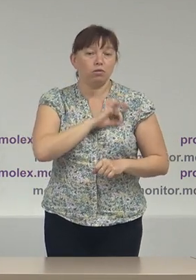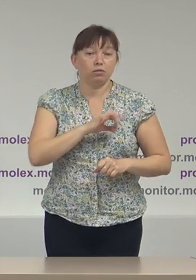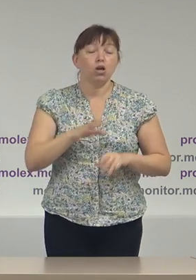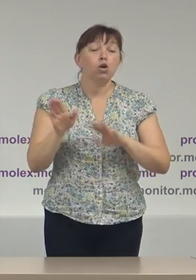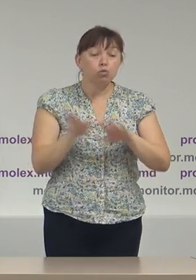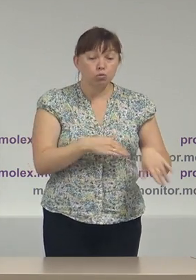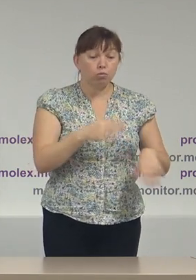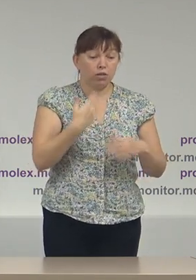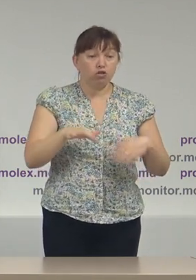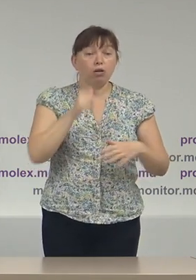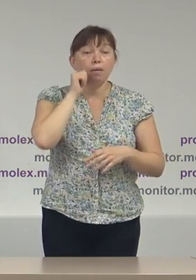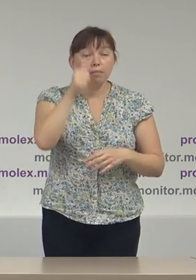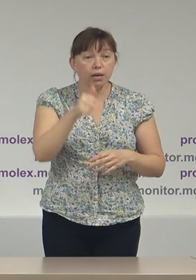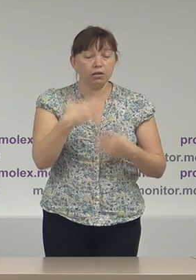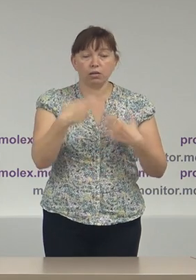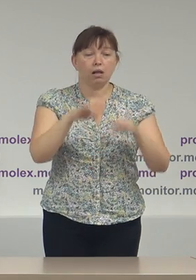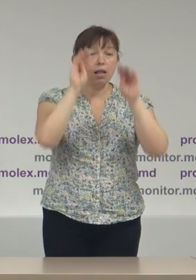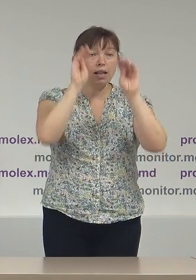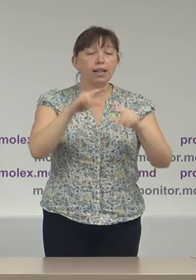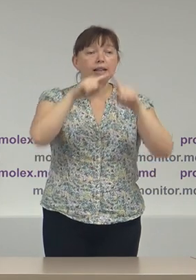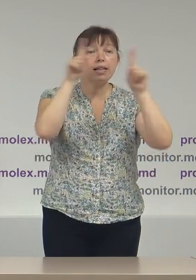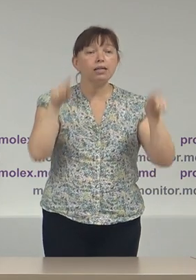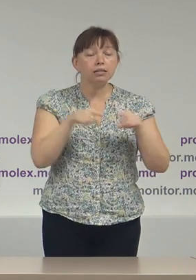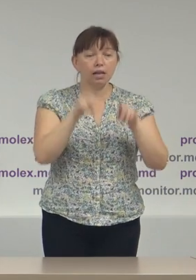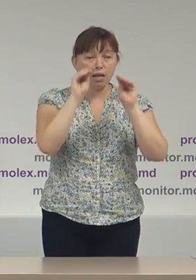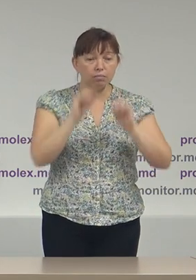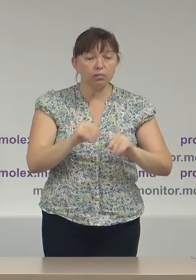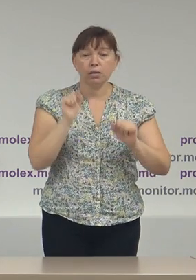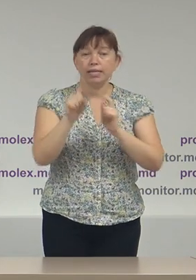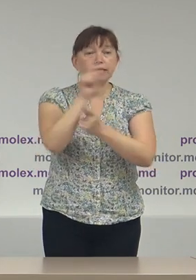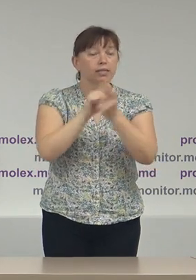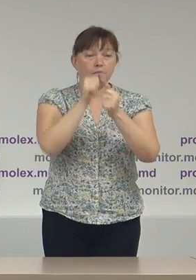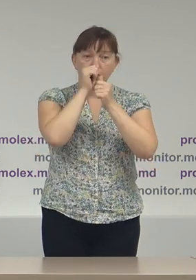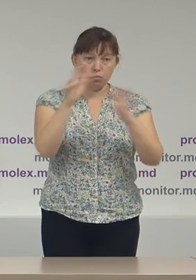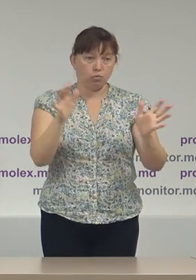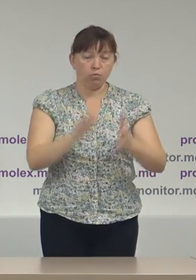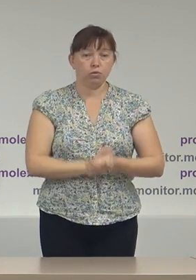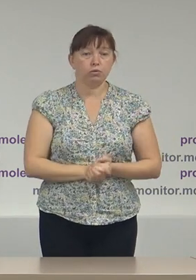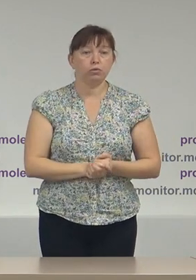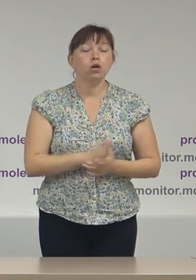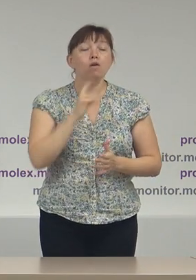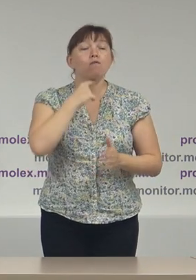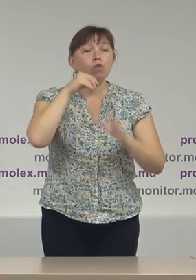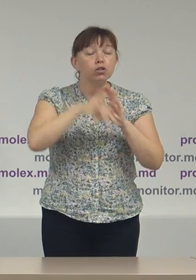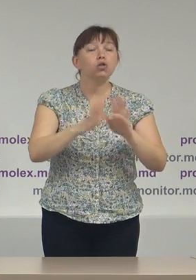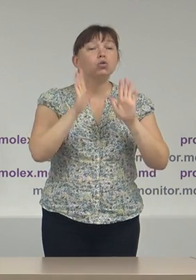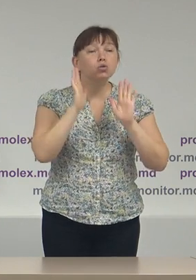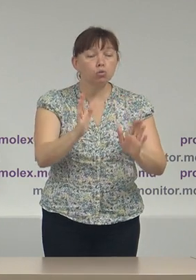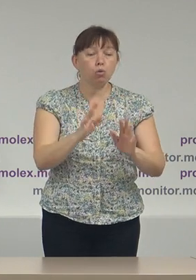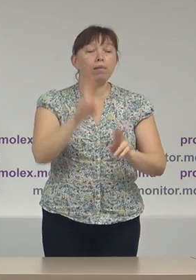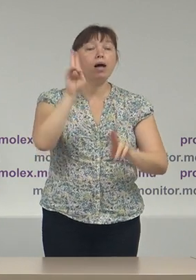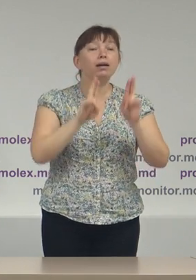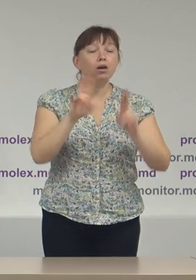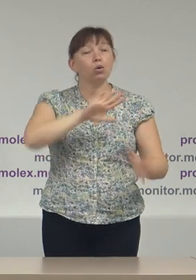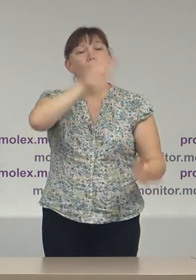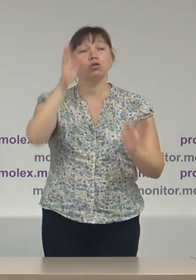zi se perfectează listele electorale de bază și, deja, cetățenii vor putea vota în baza regulilor